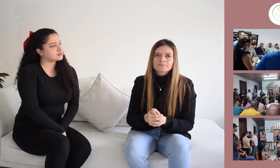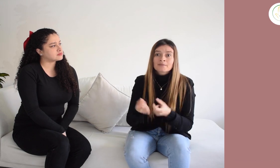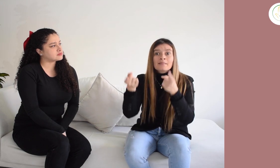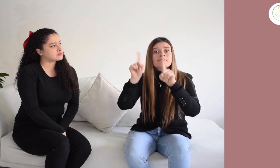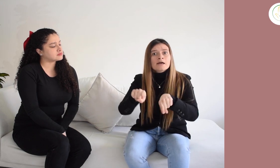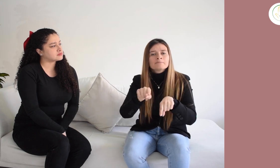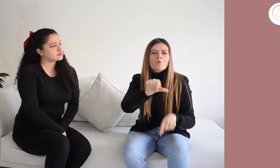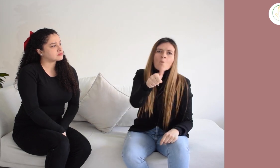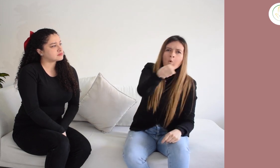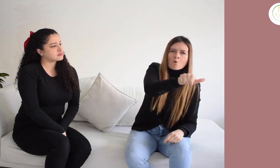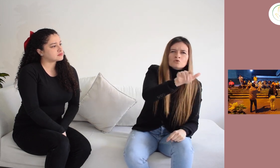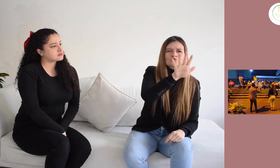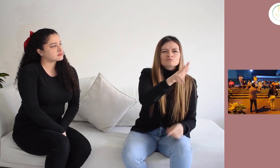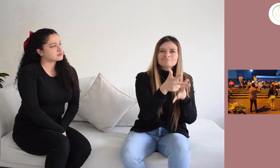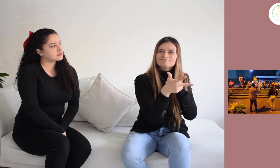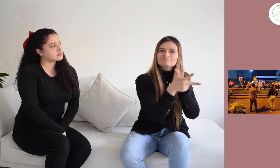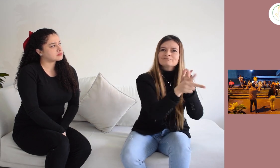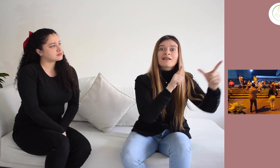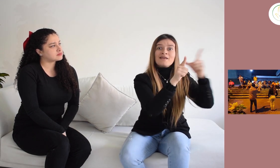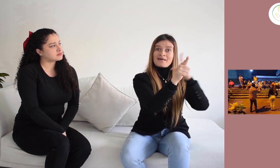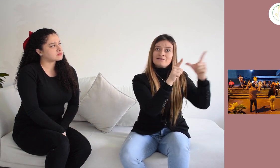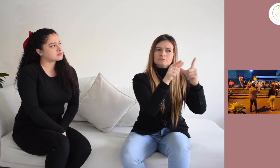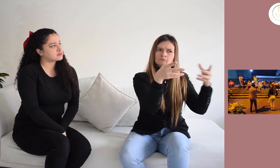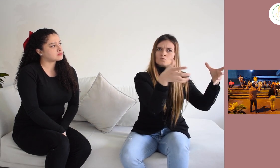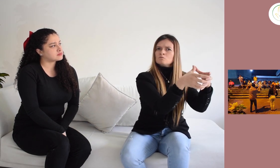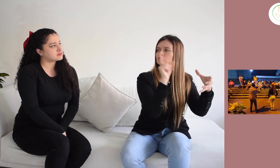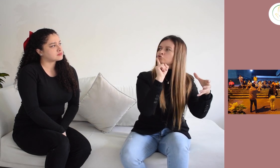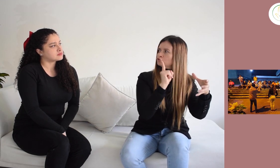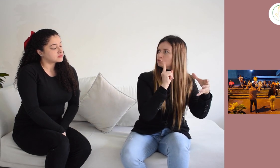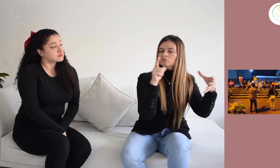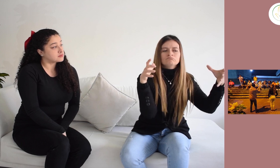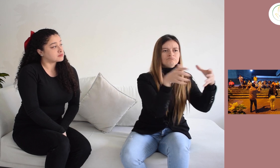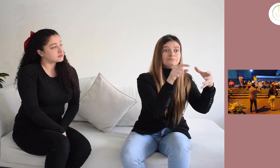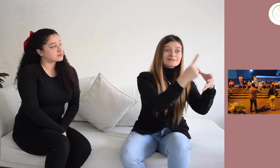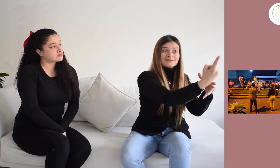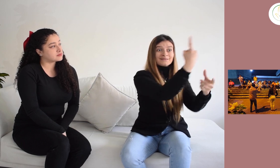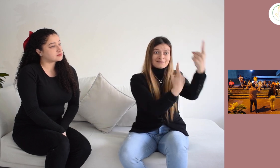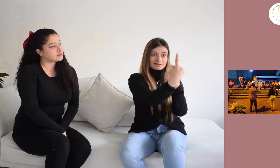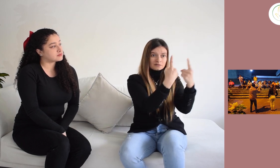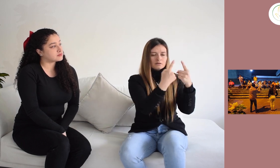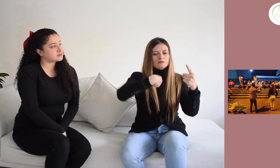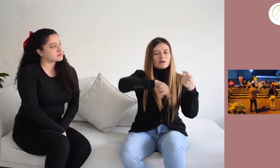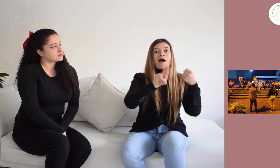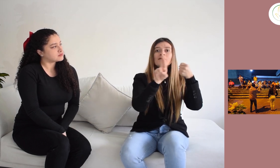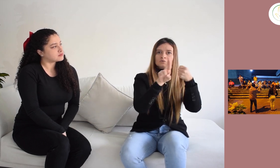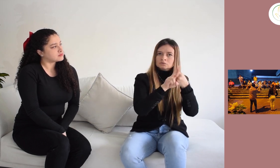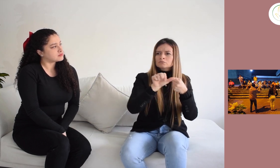fue la reunión entre líderes sordos del club de motociclistas, representantes de Azorriza, población sorda y un invitado